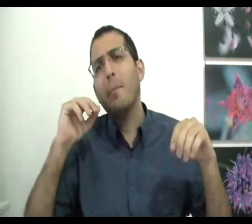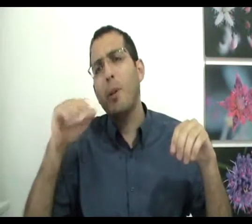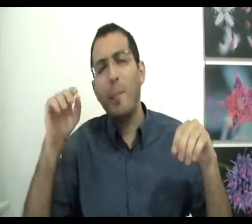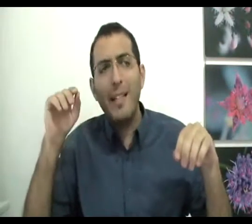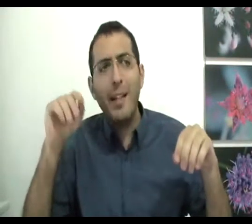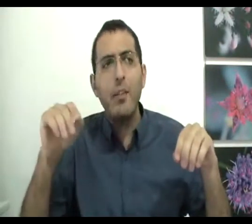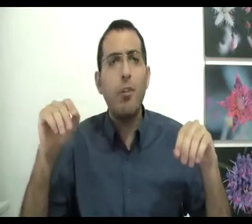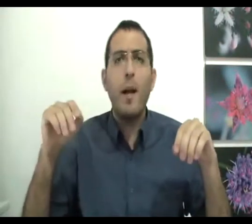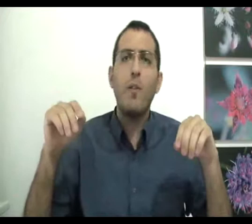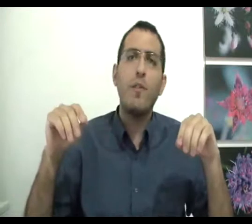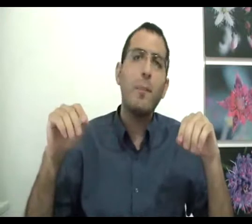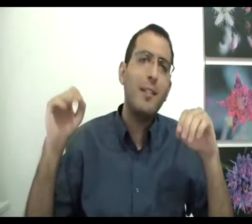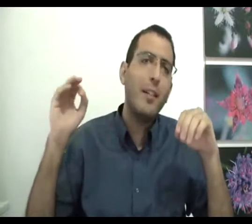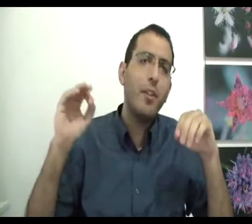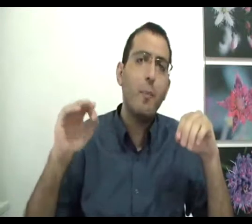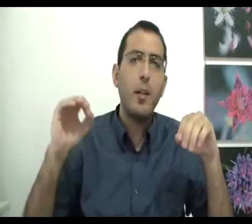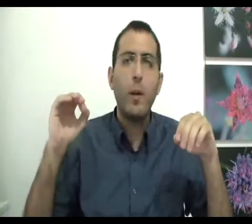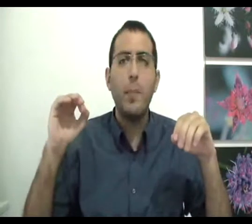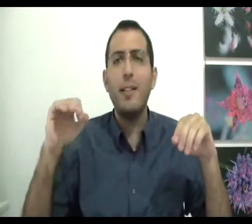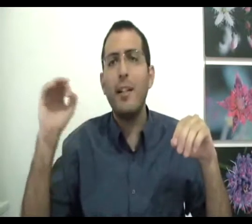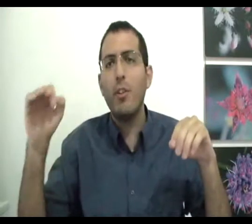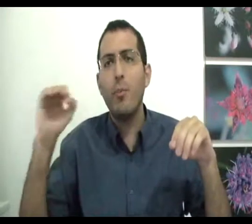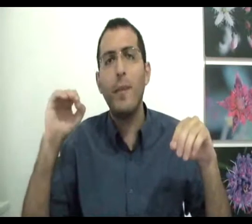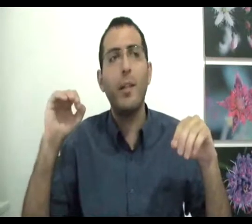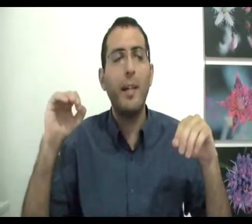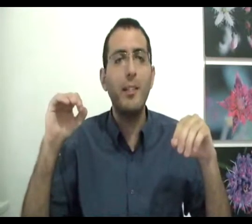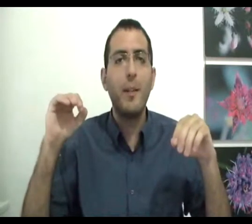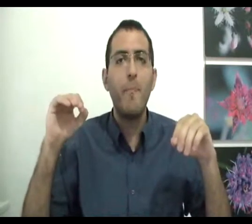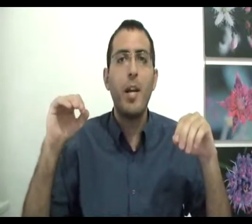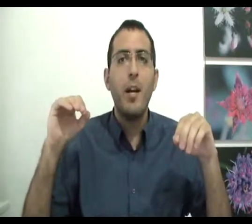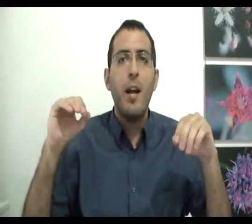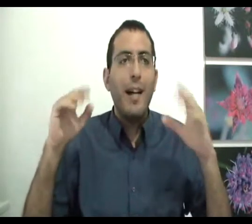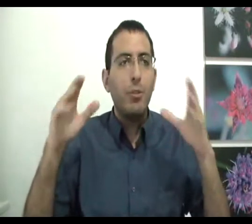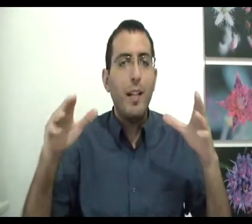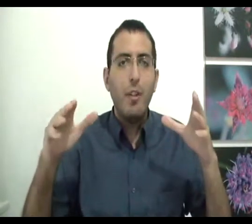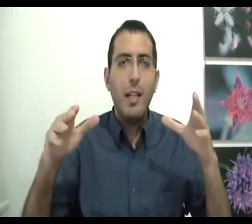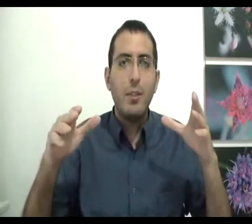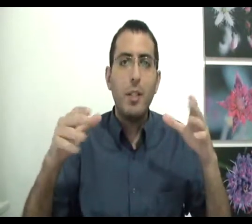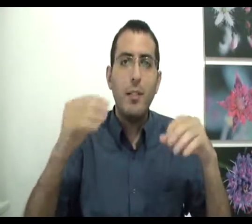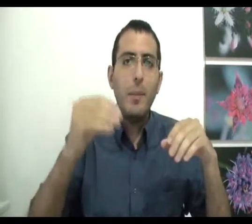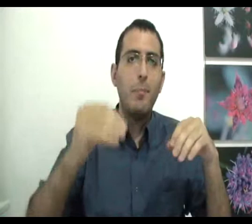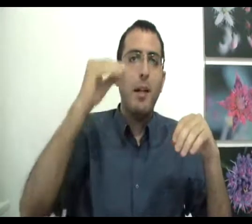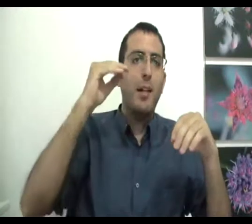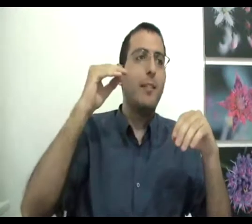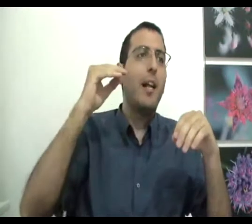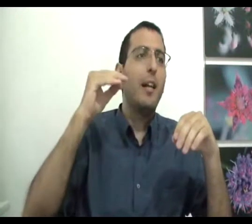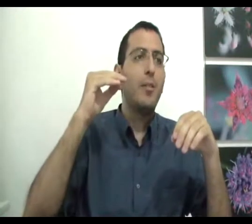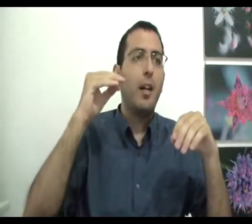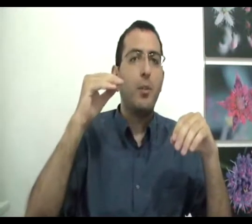בבוקר, מה התכלית של אשמה אני עובד, מה התכלית של אשמה אני אוכל, מה התכלית של אשמה אני מתאמץ, התשובה לשאלה הזאת היא תמיד בתהליך היותר גדול,